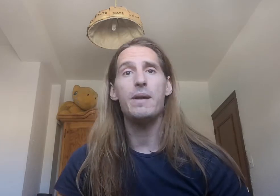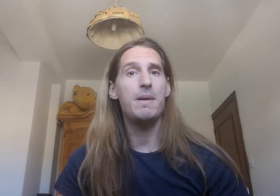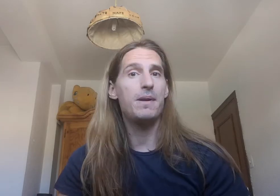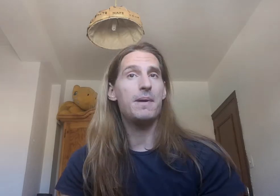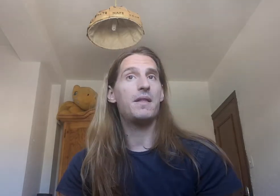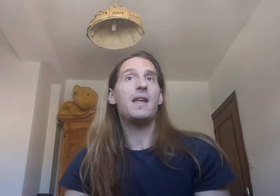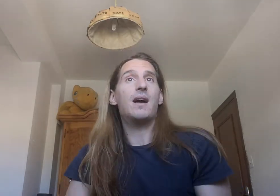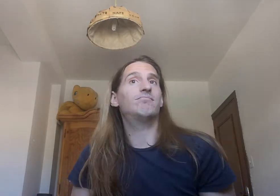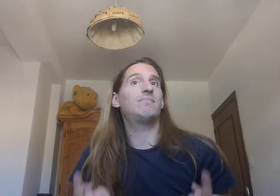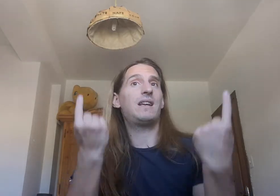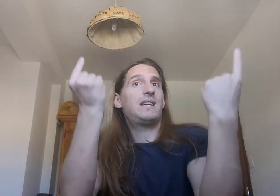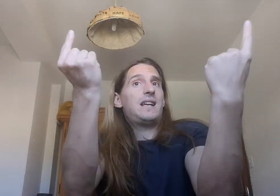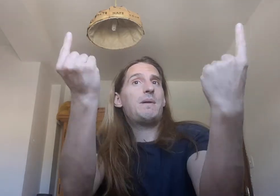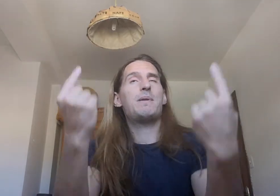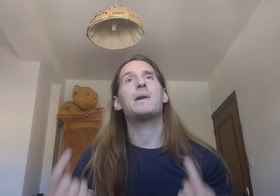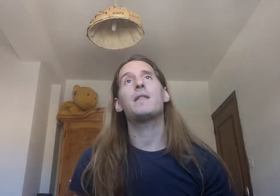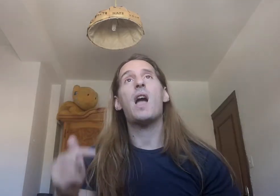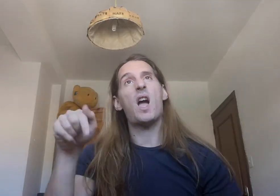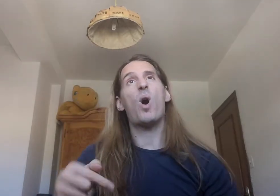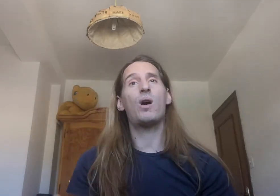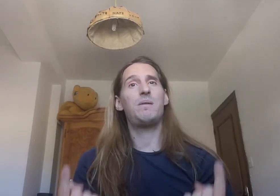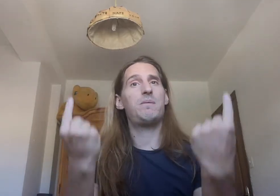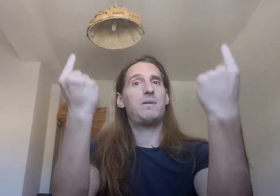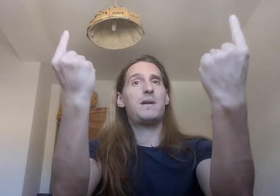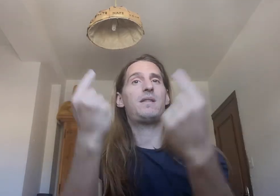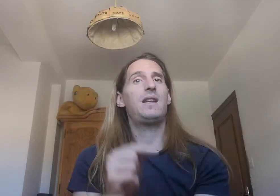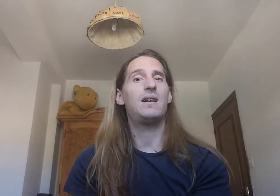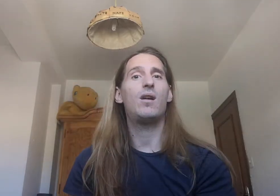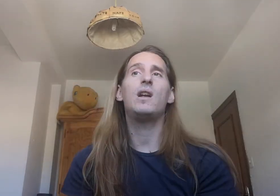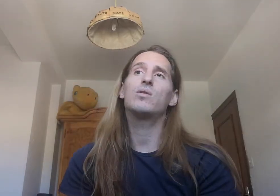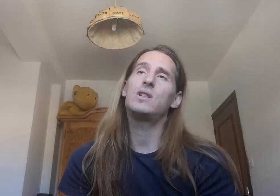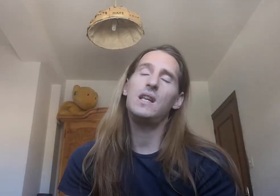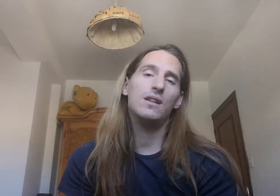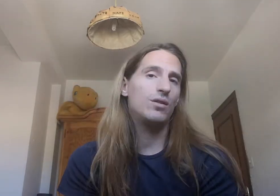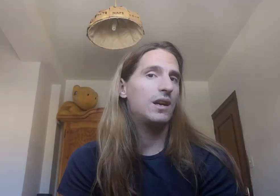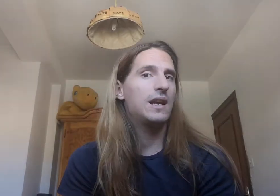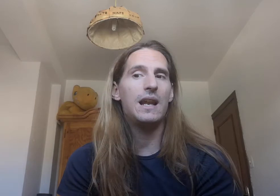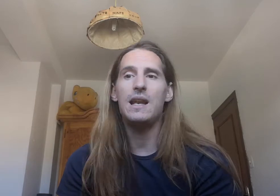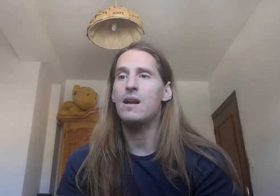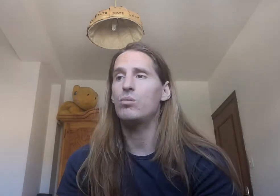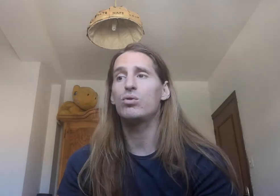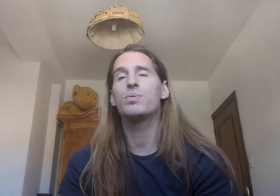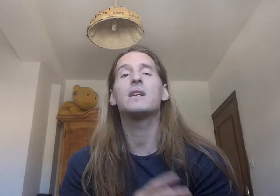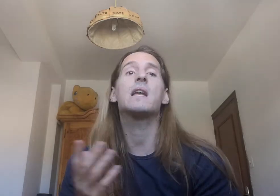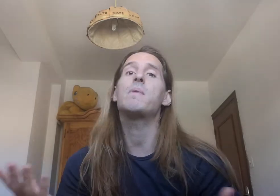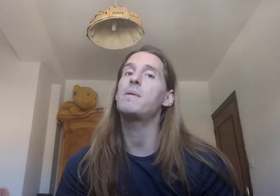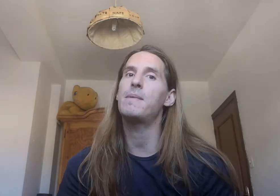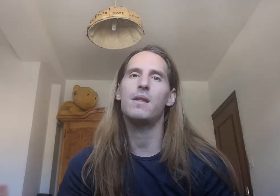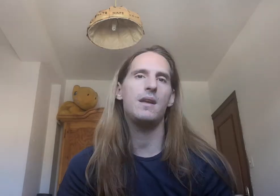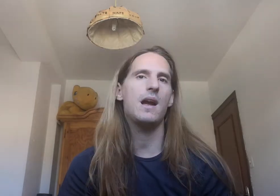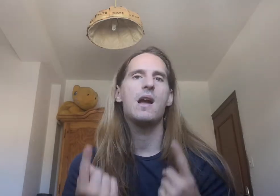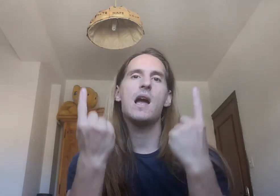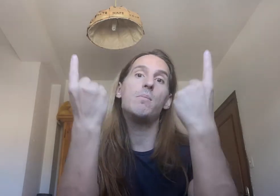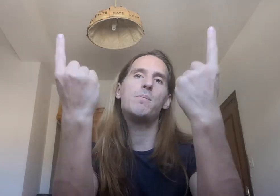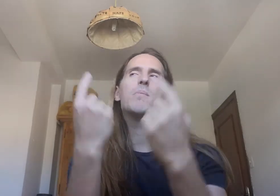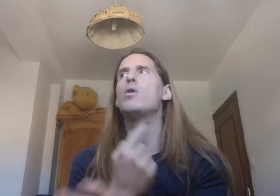es mi primer día Es mi primer día Ay, lo siento, es la he liado mucho Pues es que es mi primer día Voy